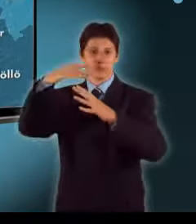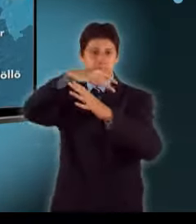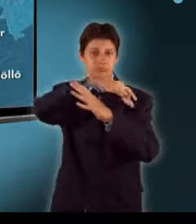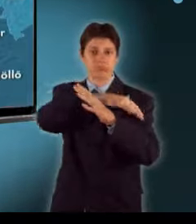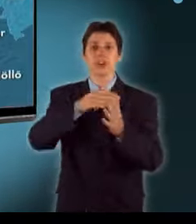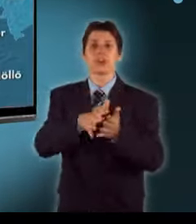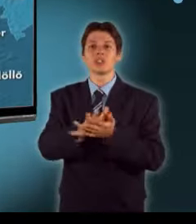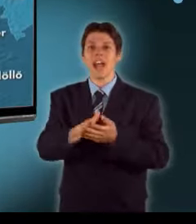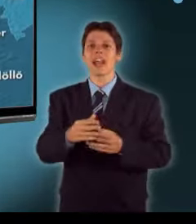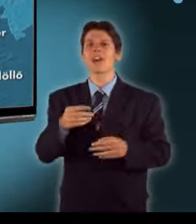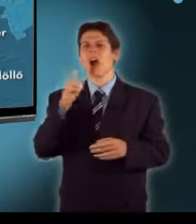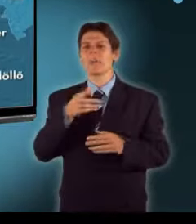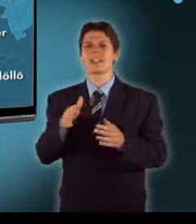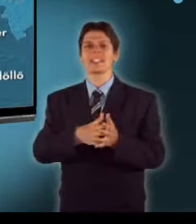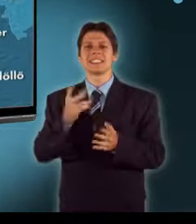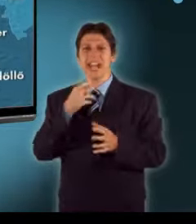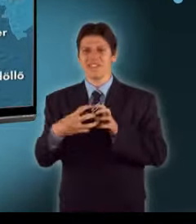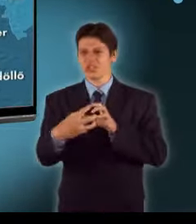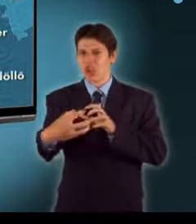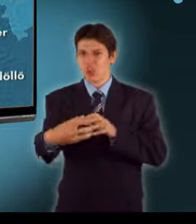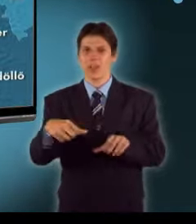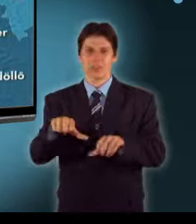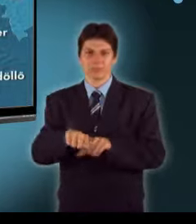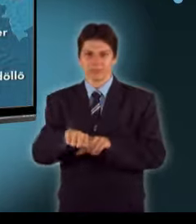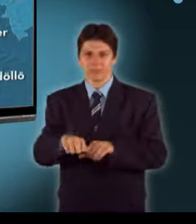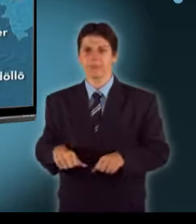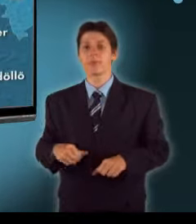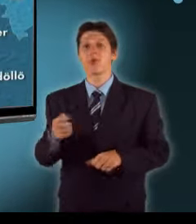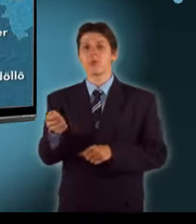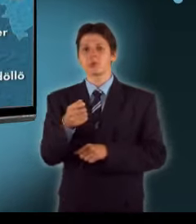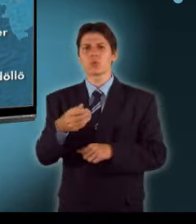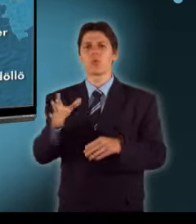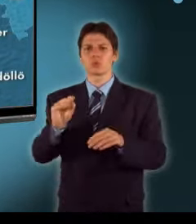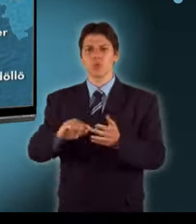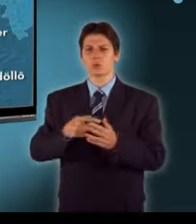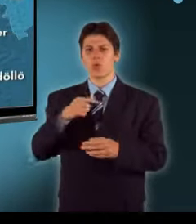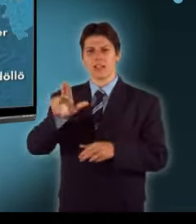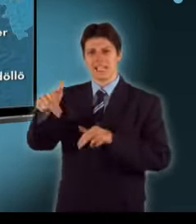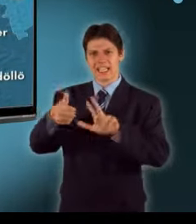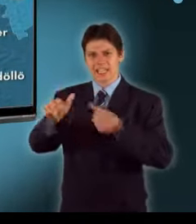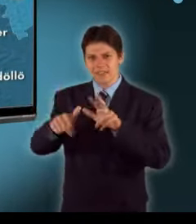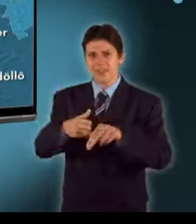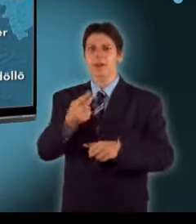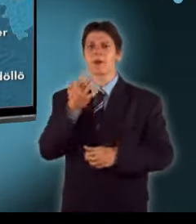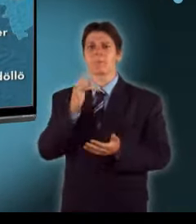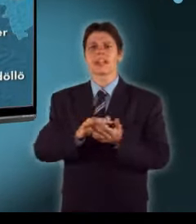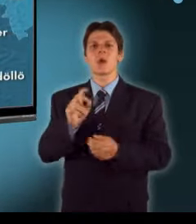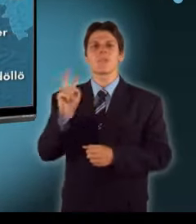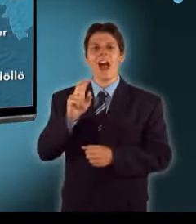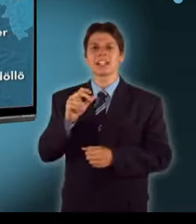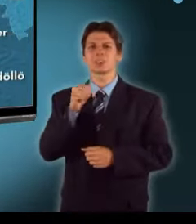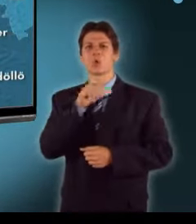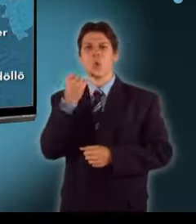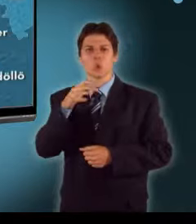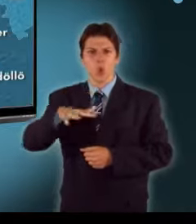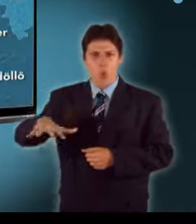csatornákat. A tűzoltókat az átlagosnál többször riasztották múlt éjjel Vác, Gödöllő és Szentendre térségében. Több helyen